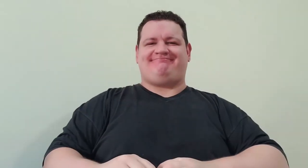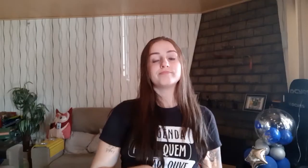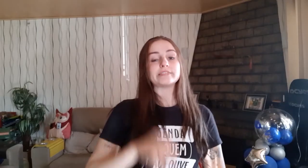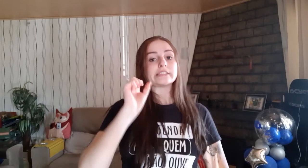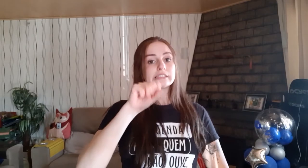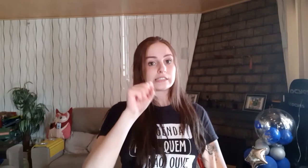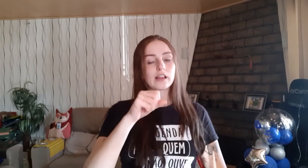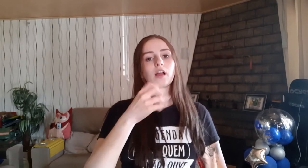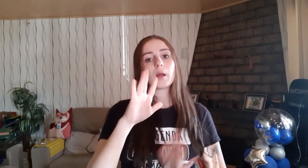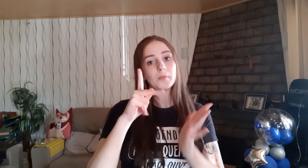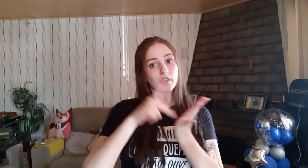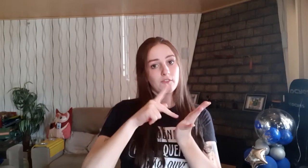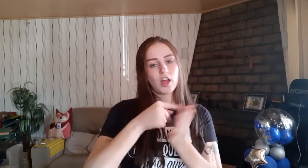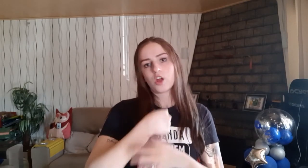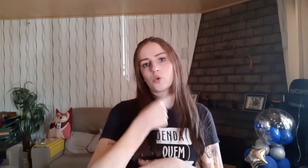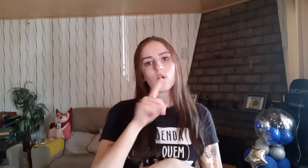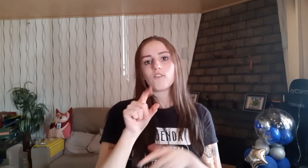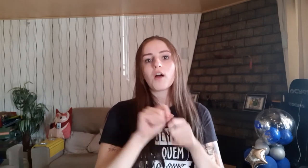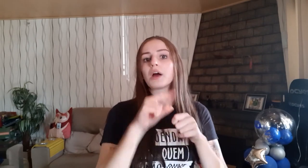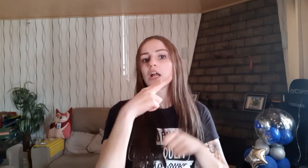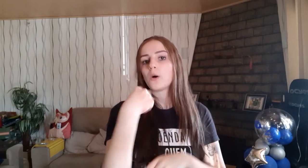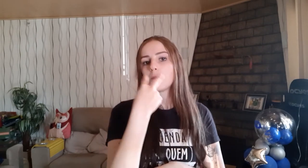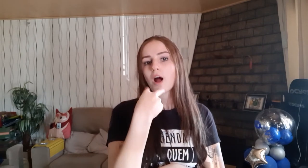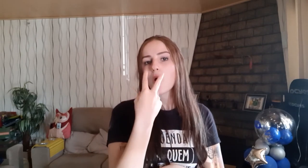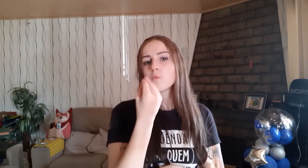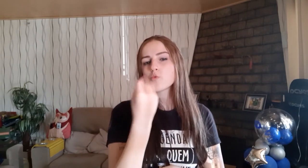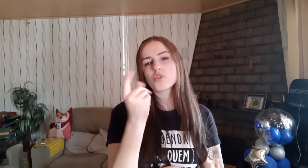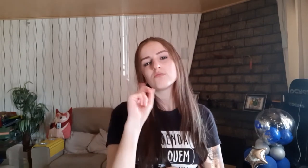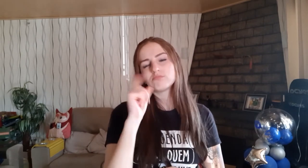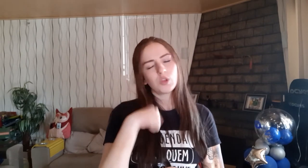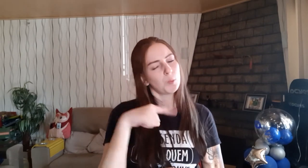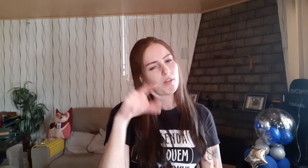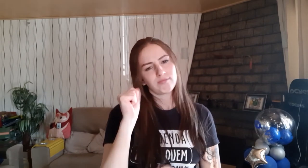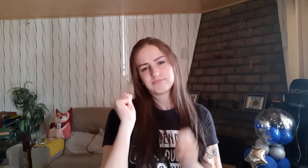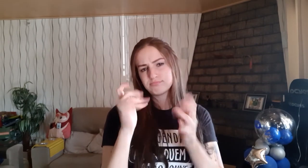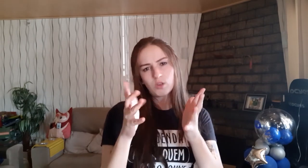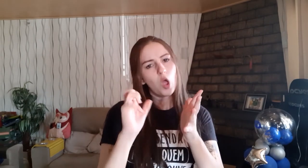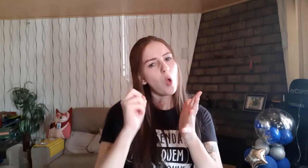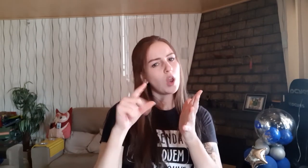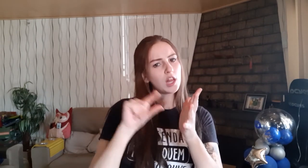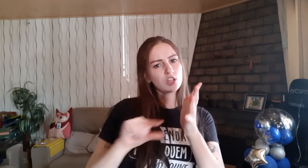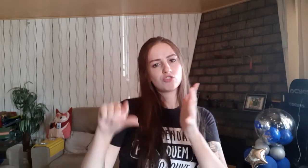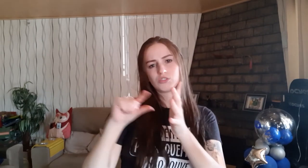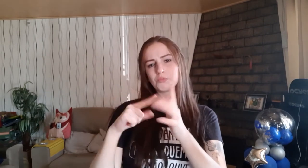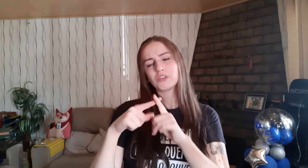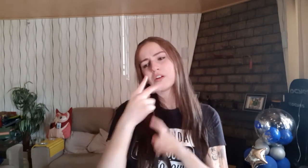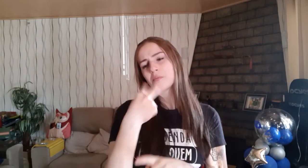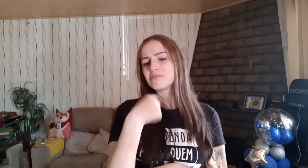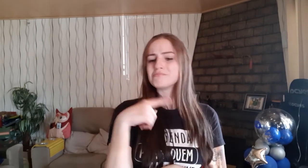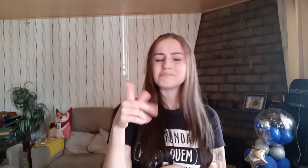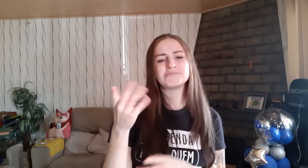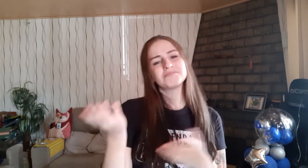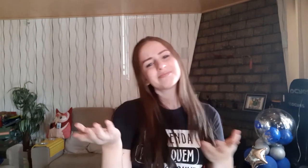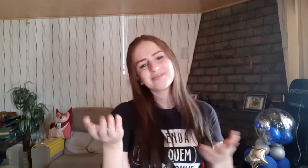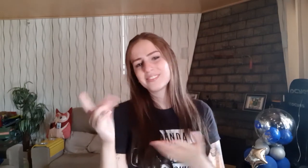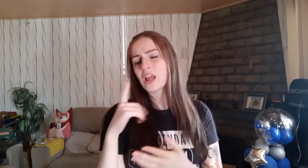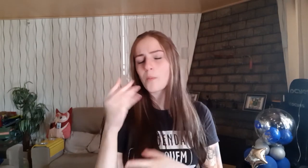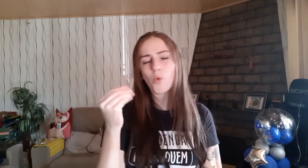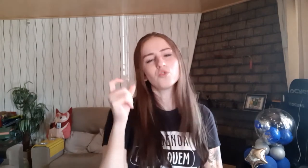tainá sim mas na verdade eu não faço muita fala labial não sou mais acostumada com a libras e a legenda